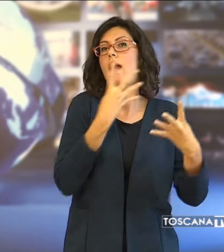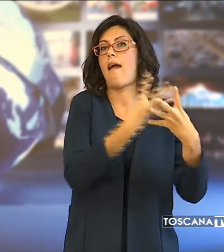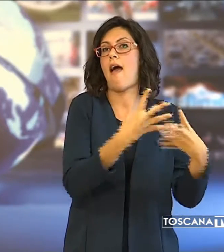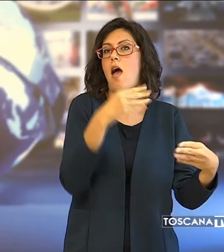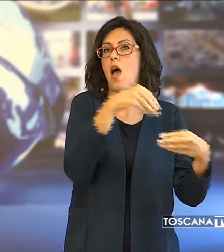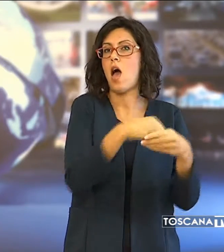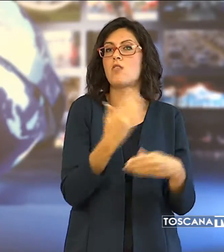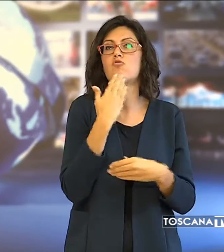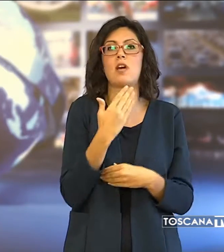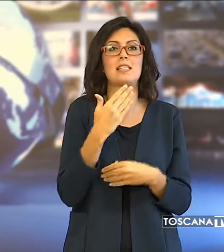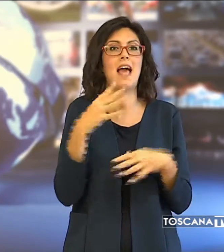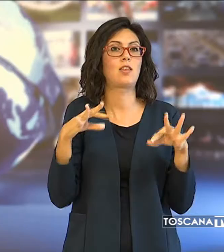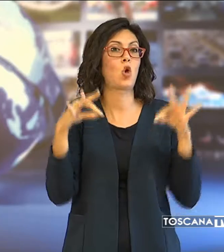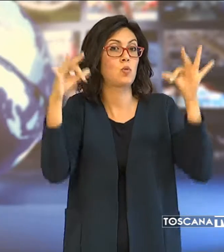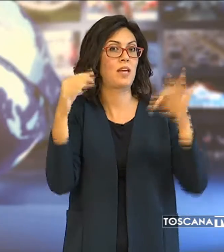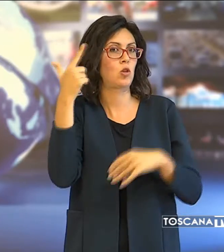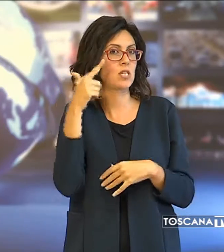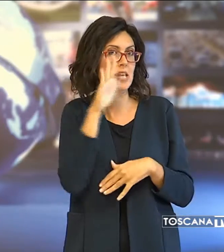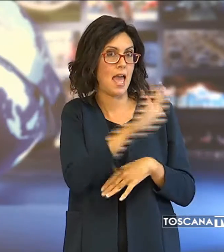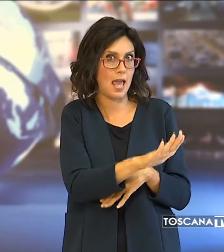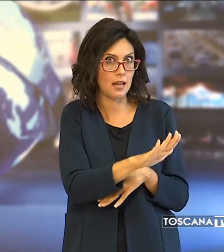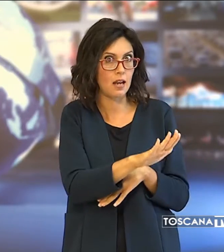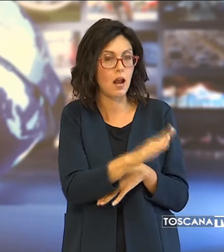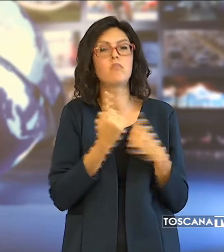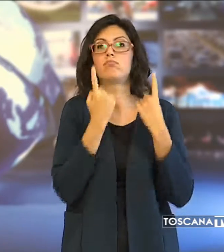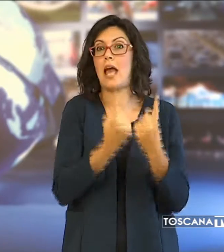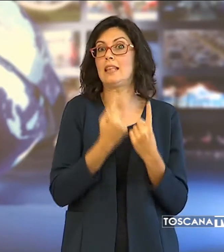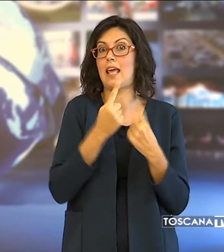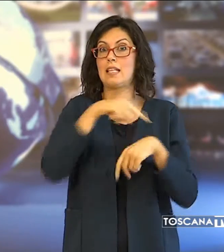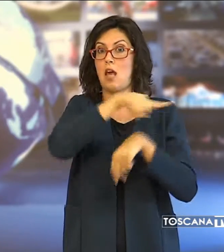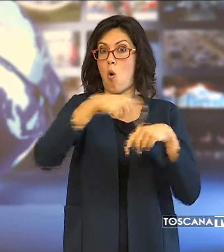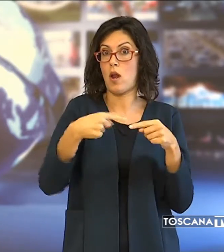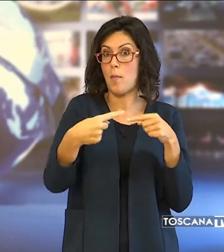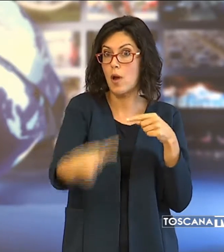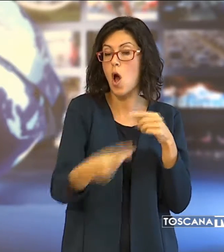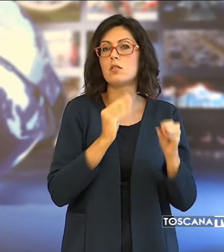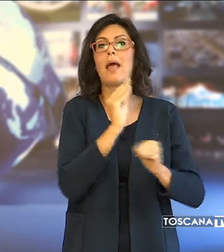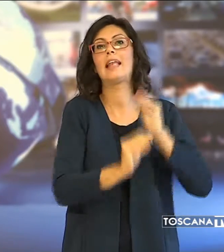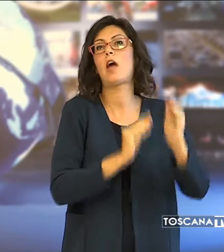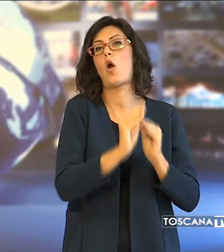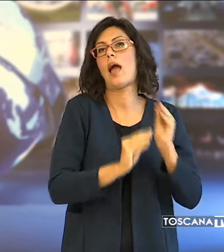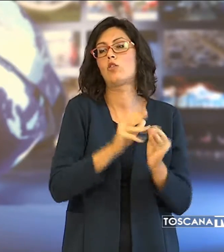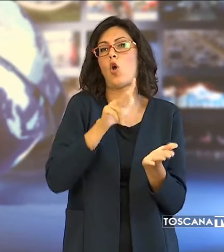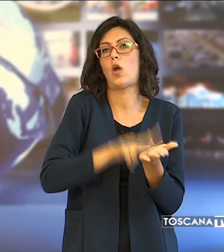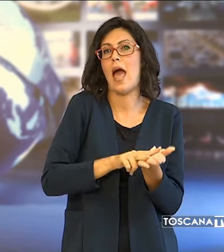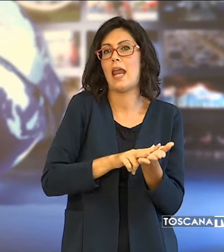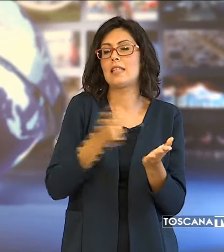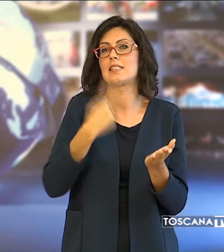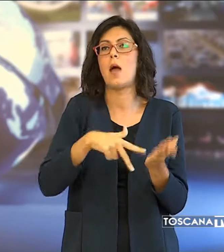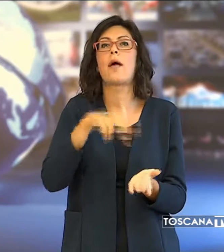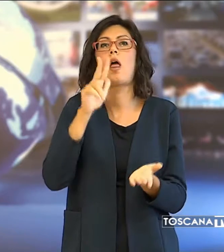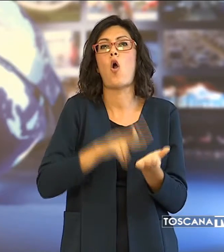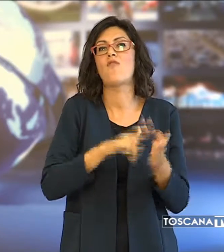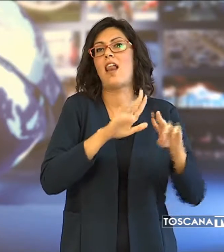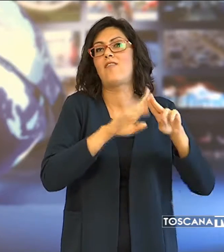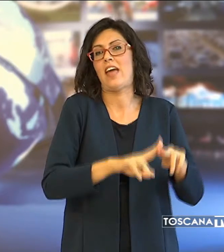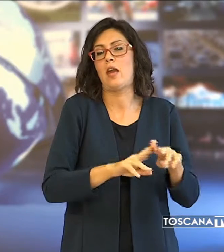di Santo Spirito a Siena in attesa, nelle prossime ore, dell'interrogatorio di garanzia per la convalida del